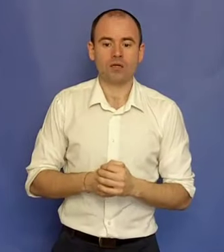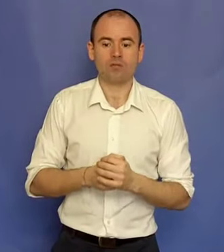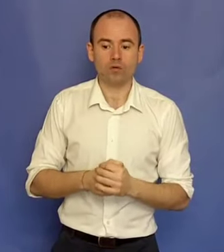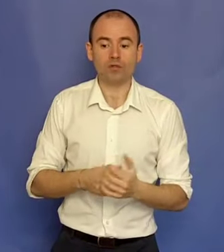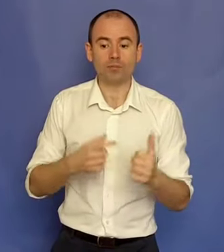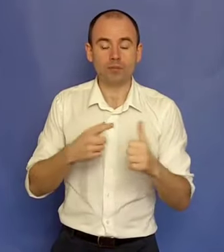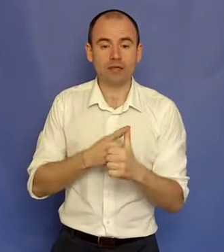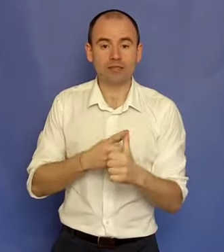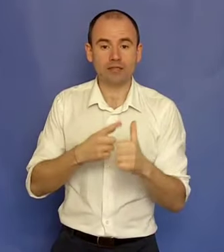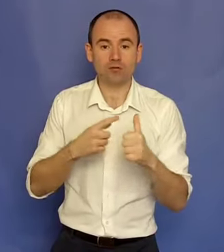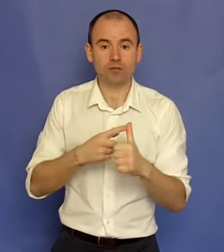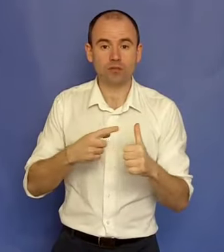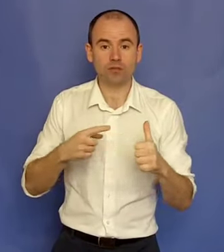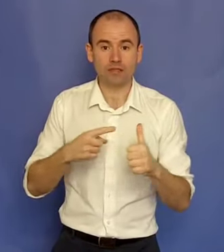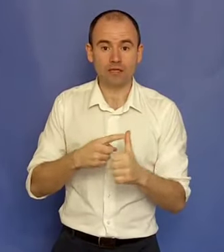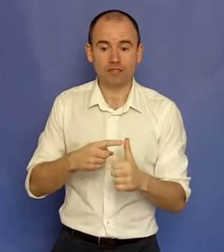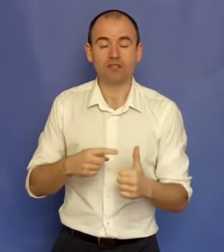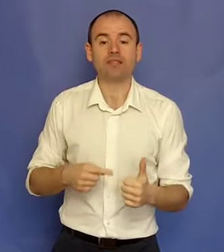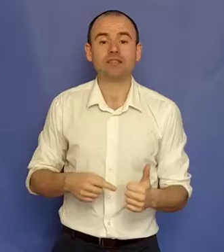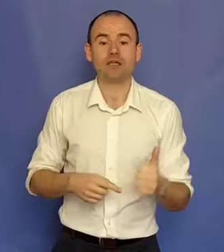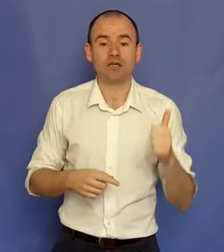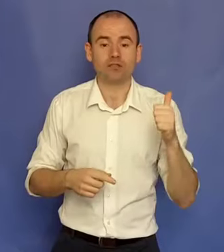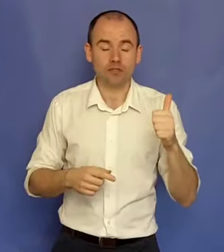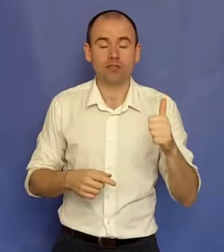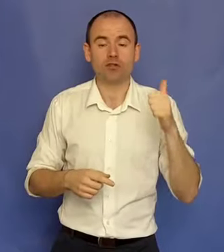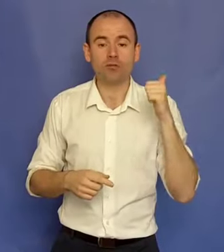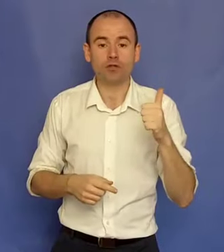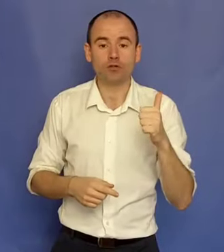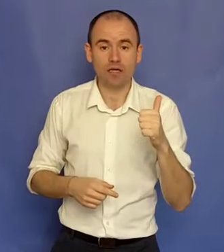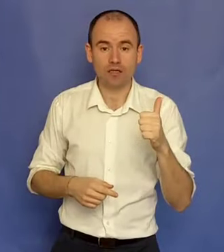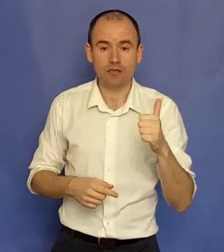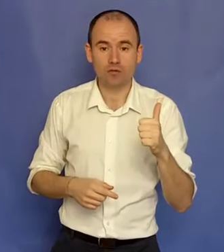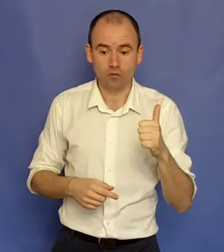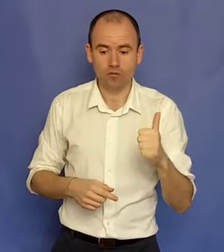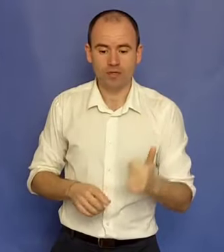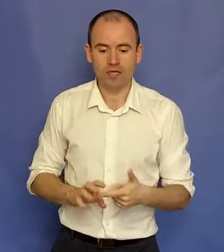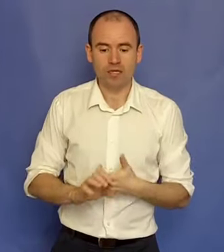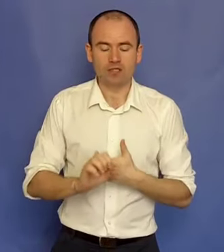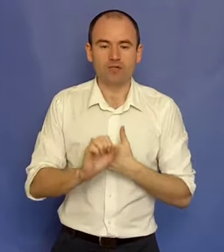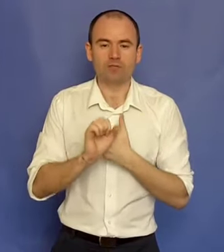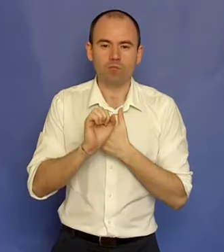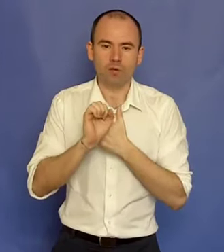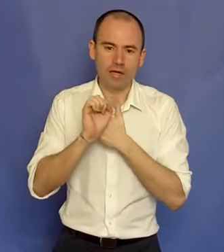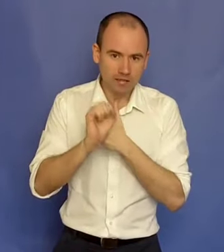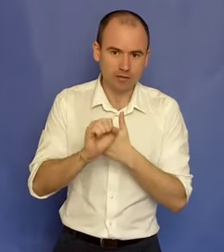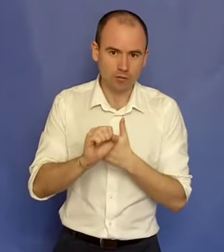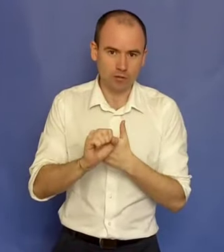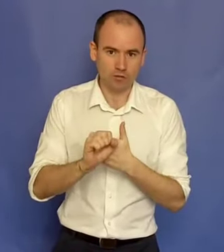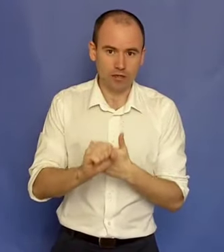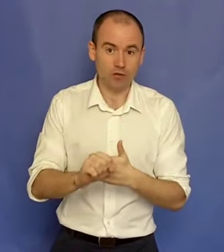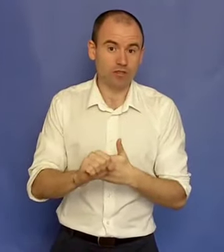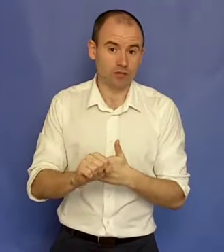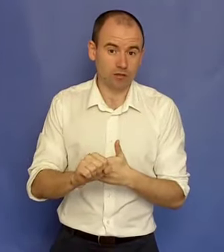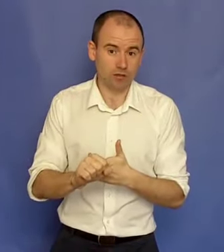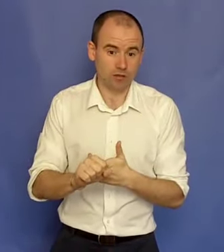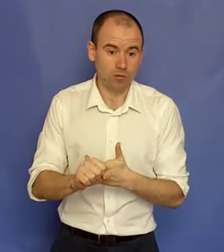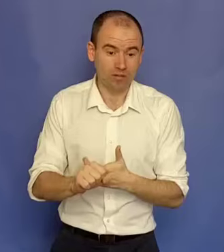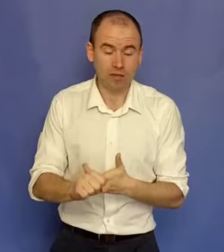Bun. Deci, prima chestie, atitudine și mentalitate. Citește Robert Kiyosaki, unul, și înainte de Robert Kiyosaki, eu ce-și recomanda,